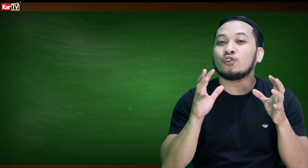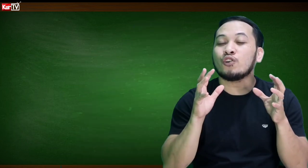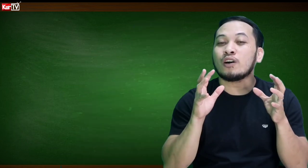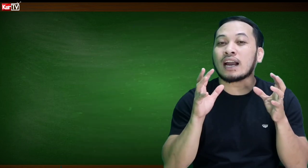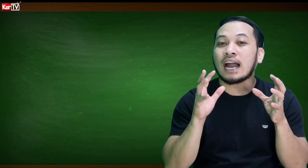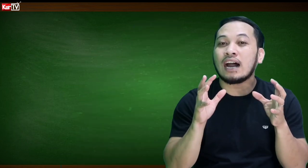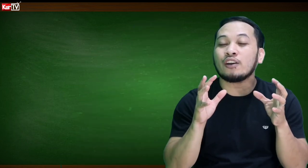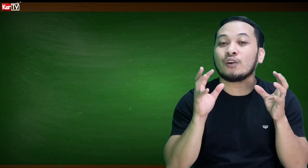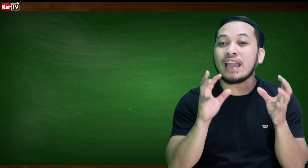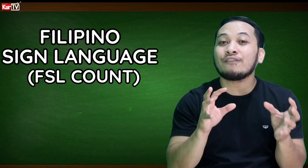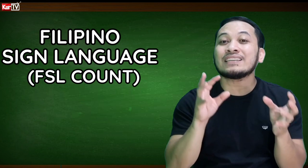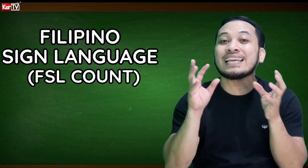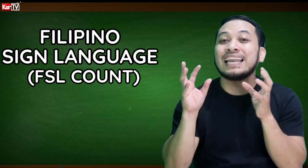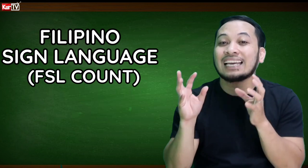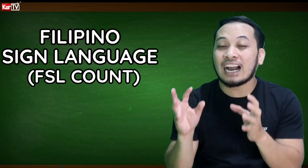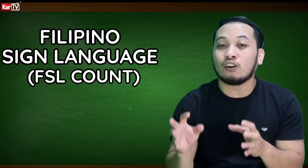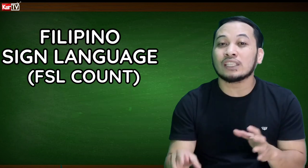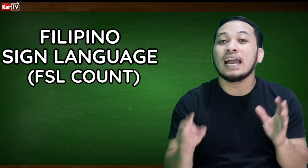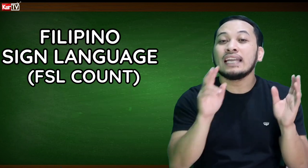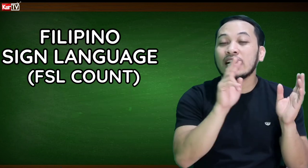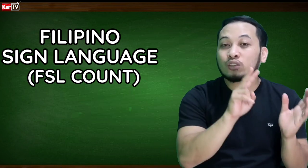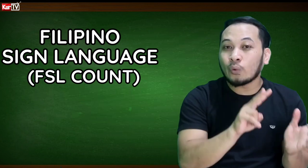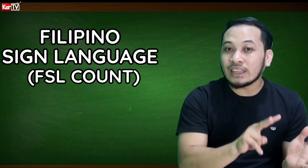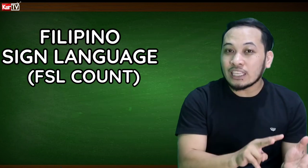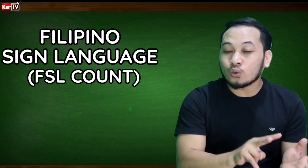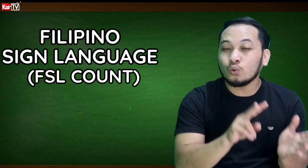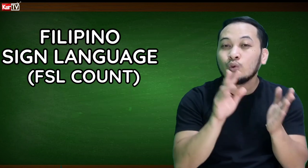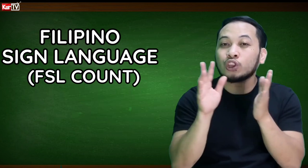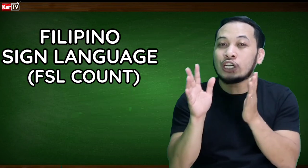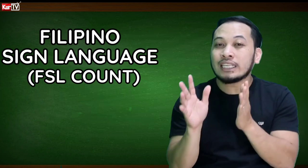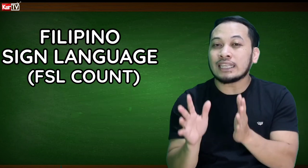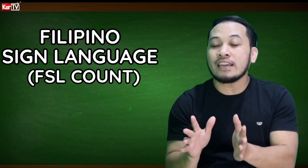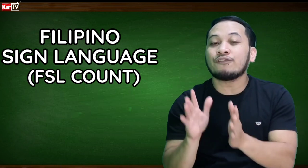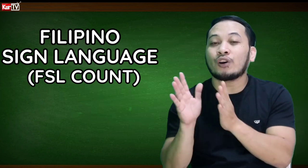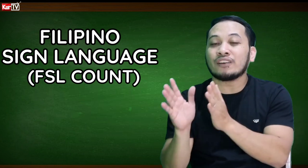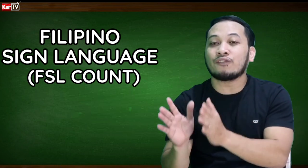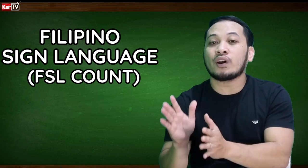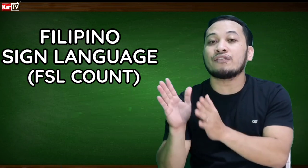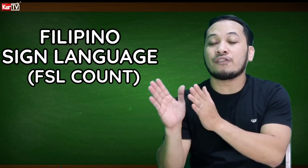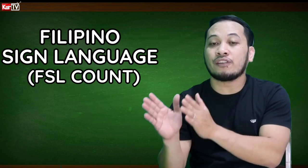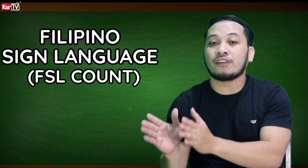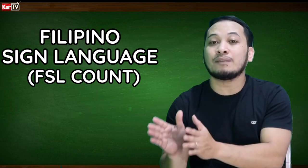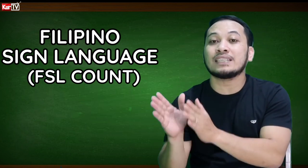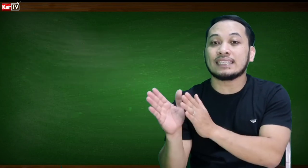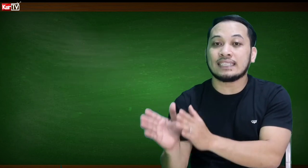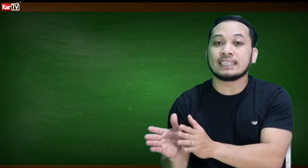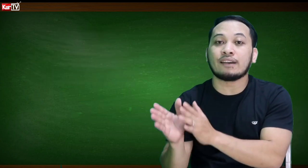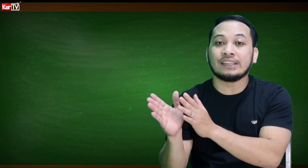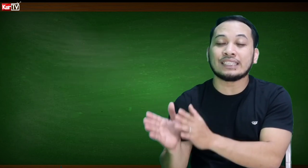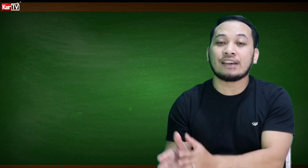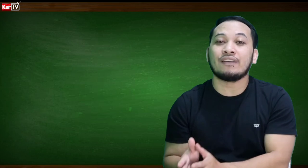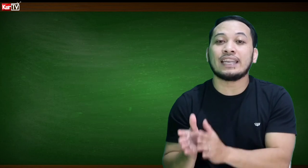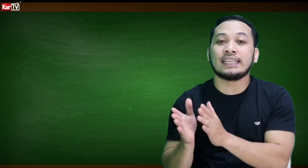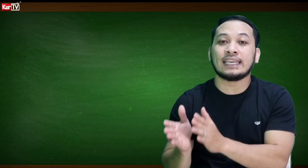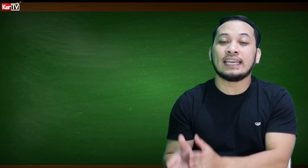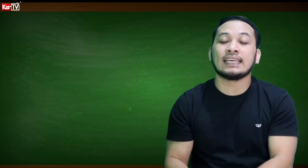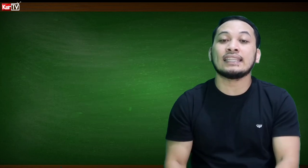yung FSL count ng 22, 33, 44, 55, 66, 77, 88, and